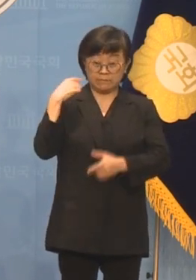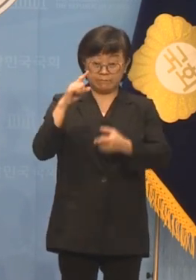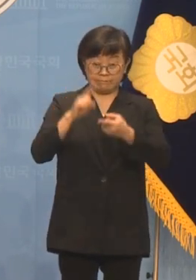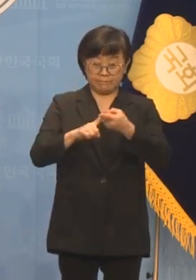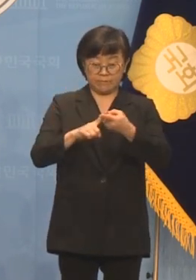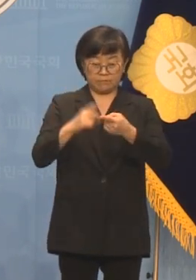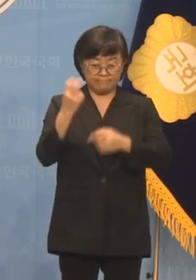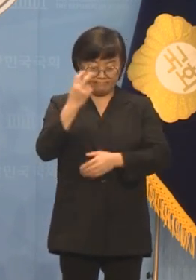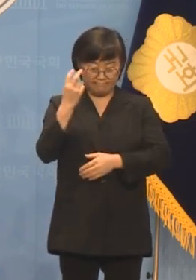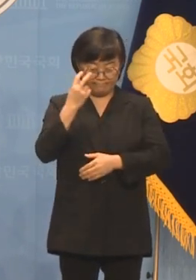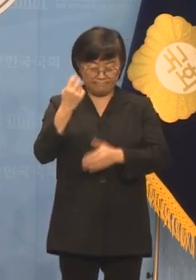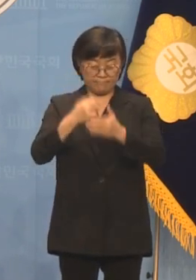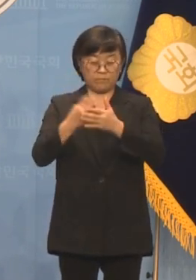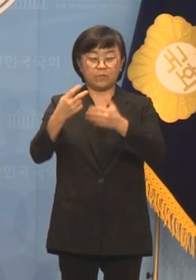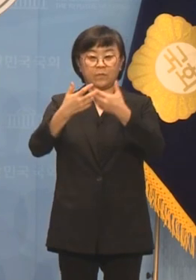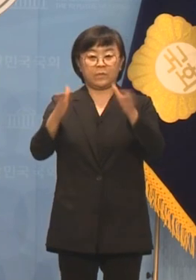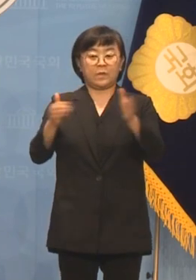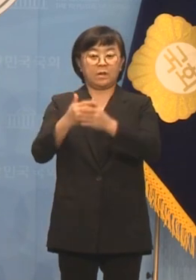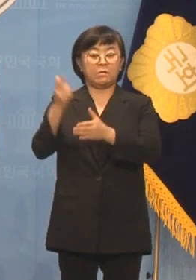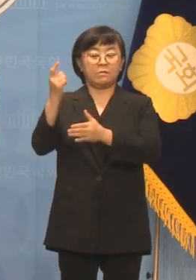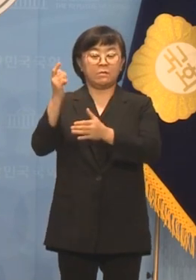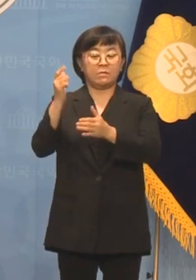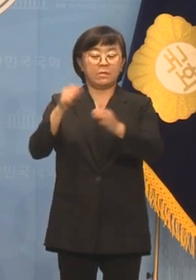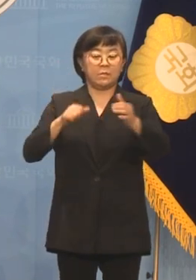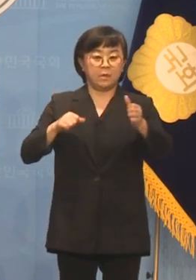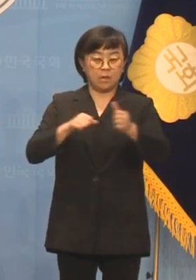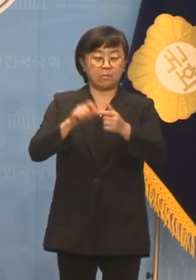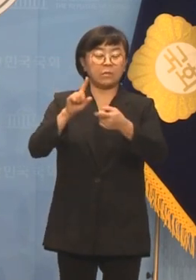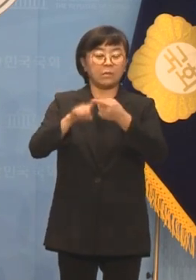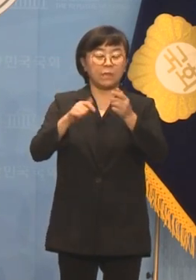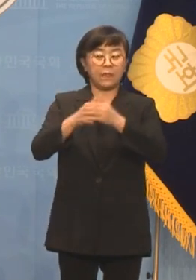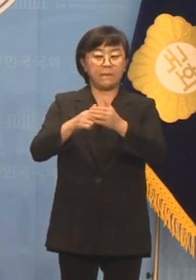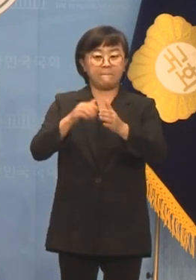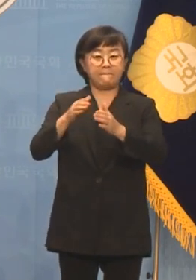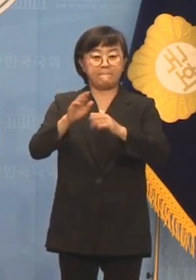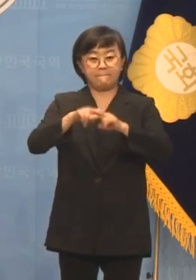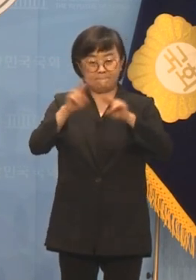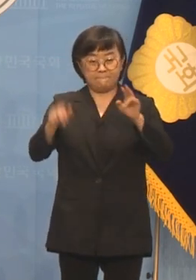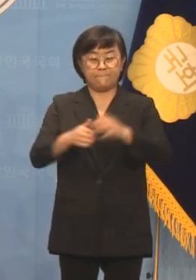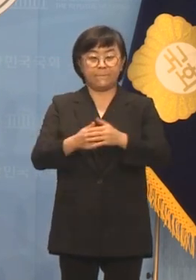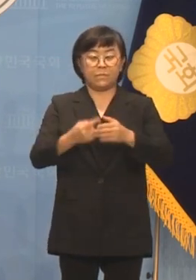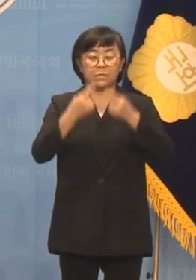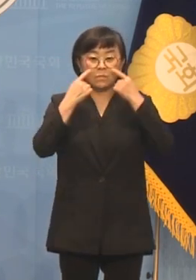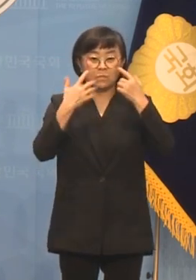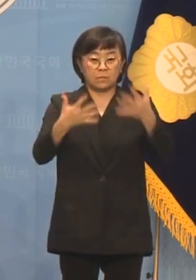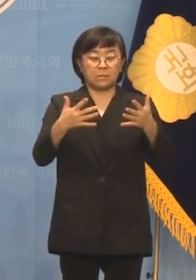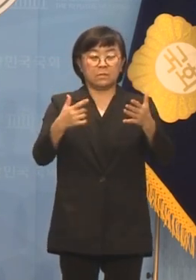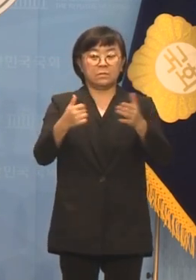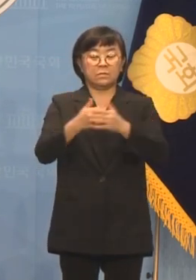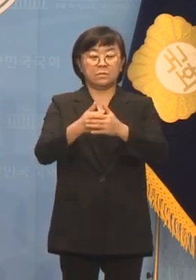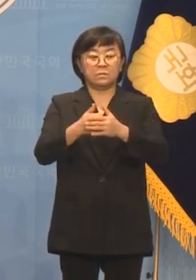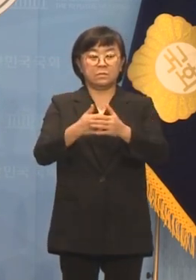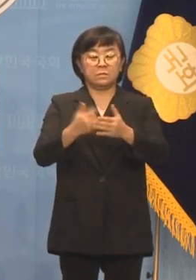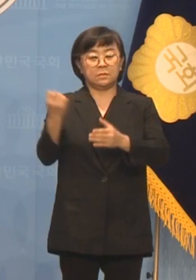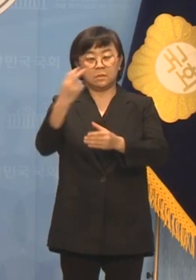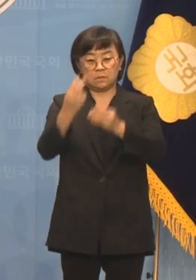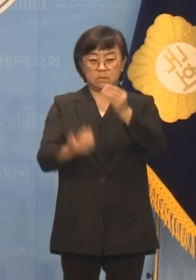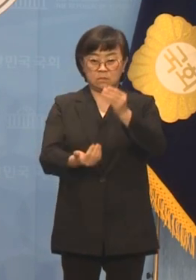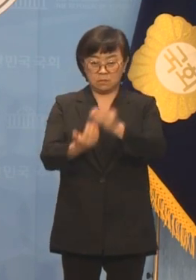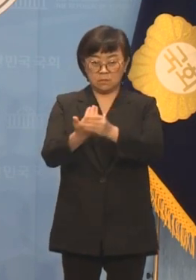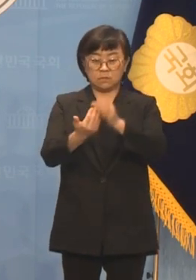경호처장을 파면할 것, 더불어 확실한 재발 방지